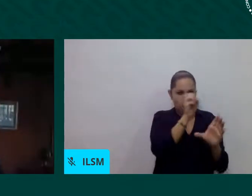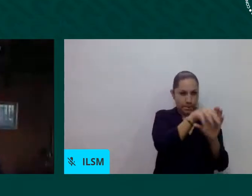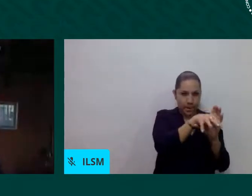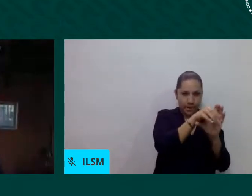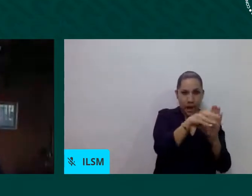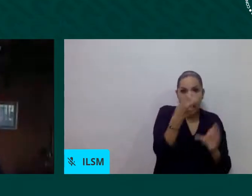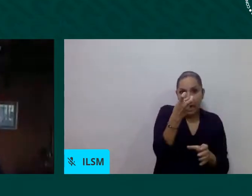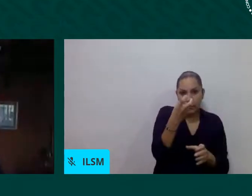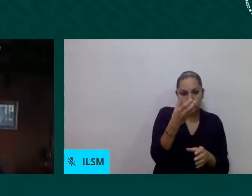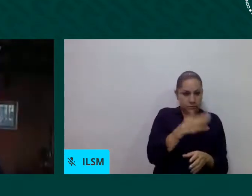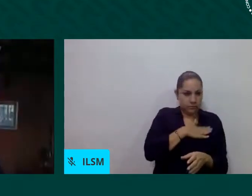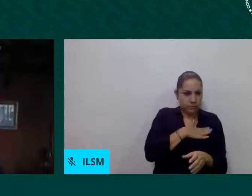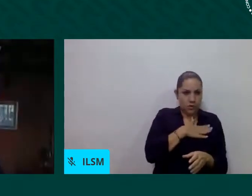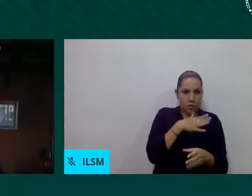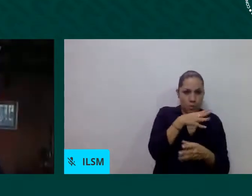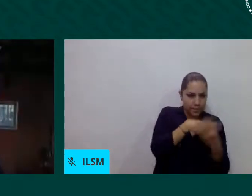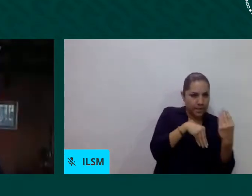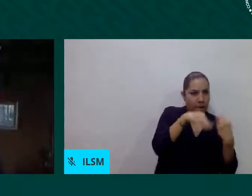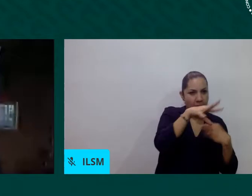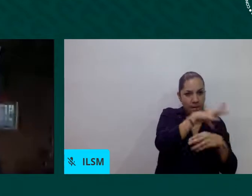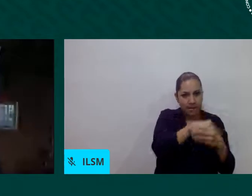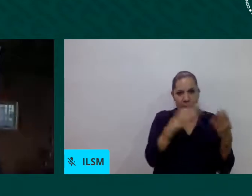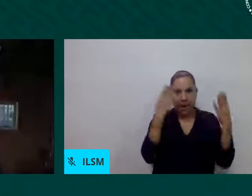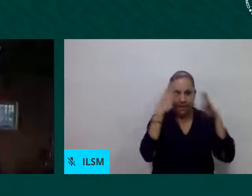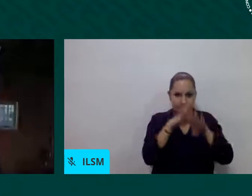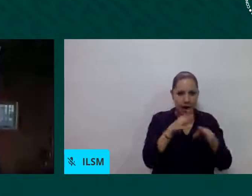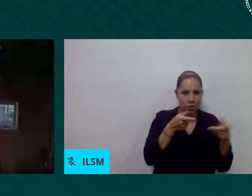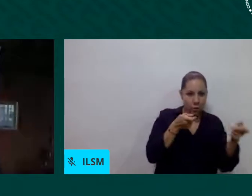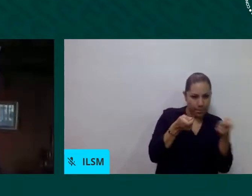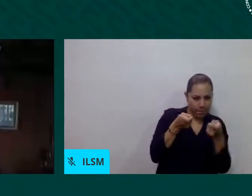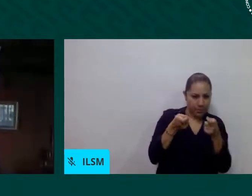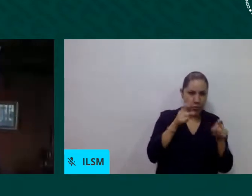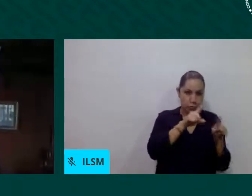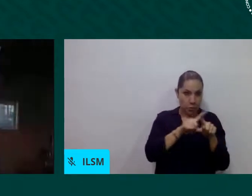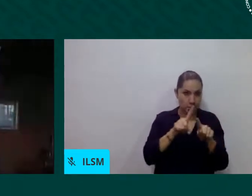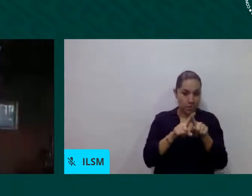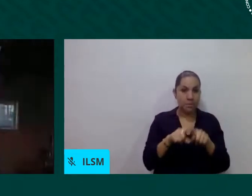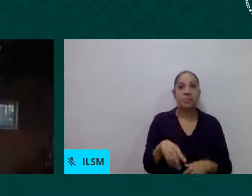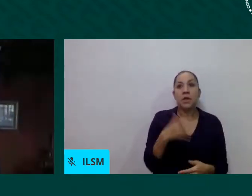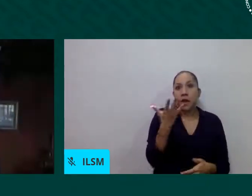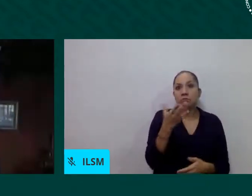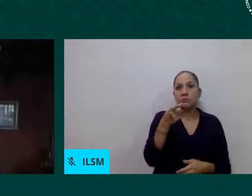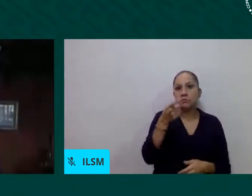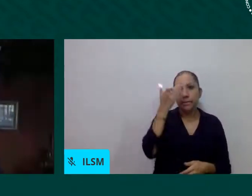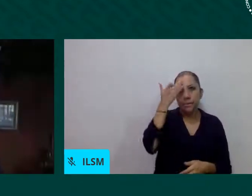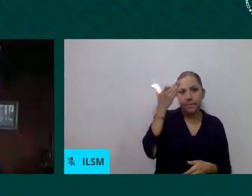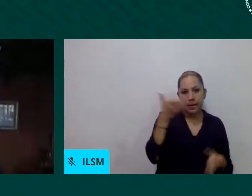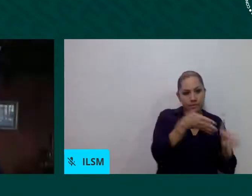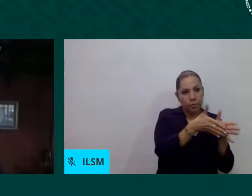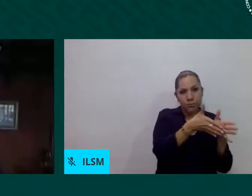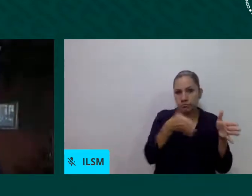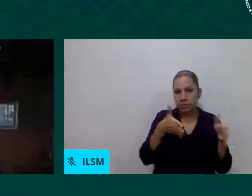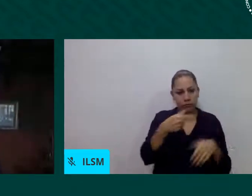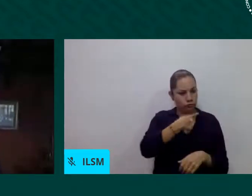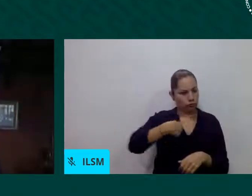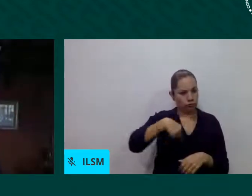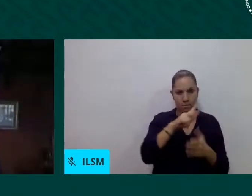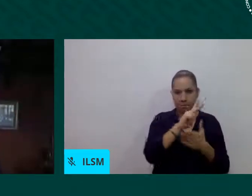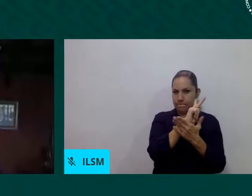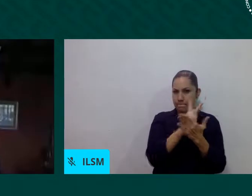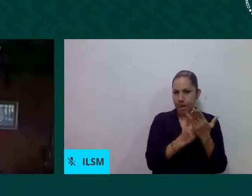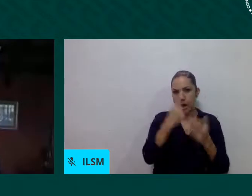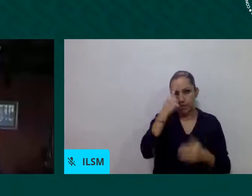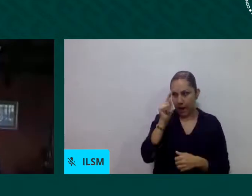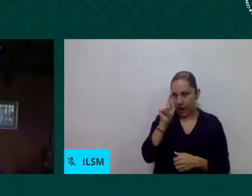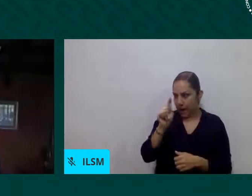Nosotros pusimos en marcha un plan de fortalecimiento e inclusión financiera que está a punto de cerrarse para que todos los migrantes